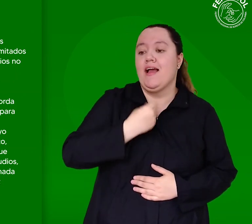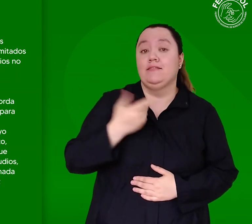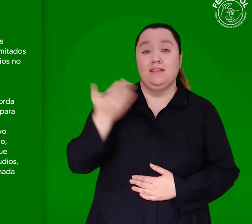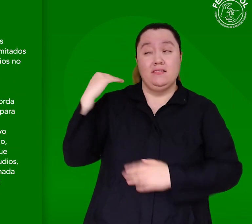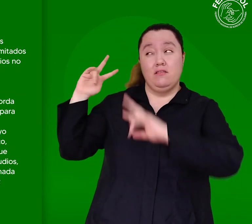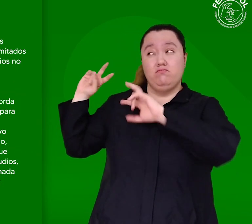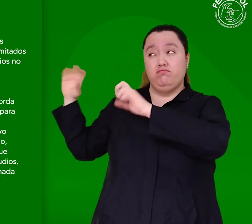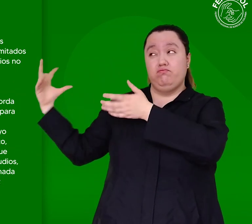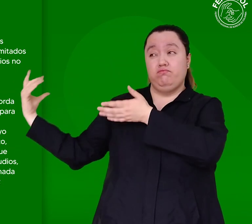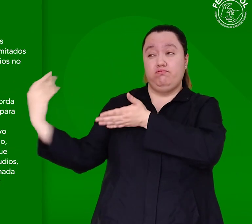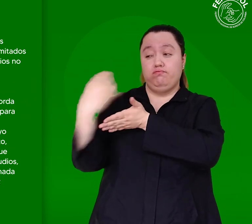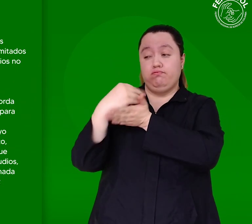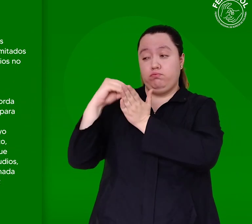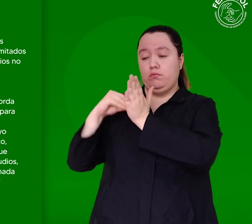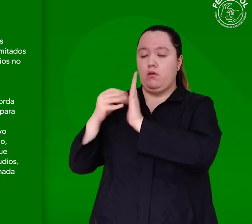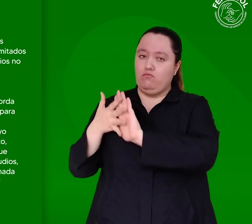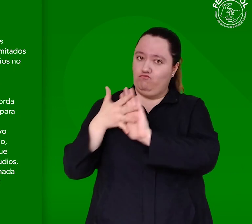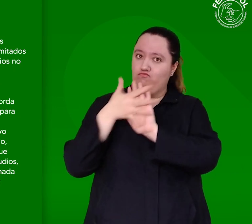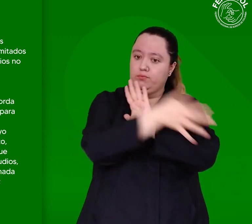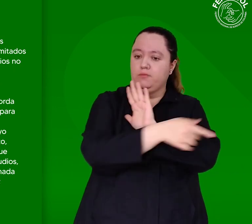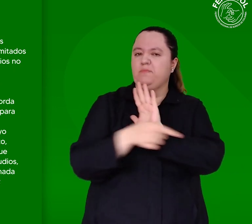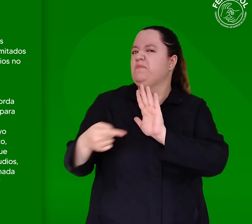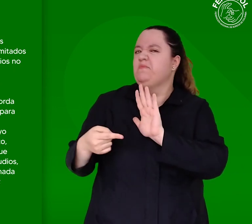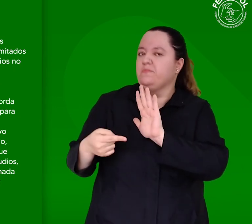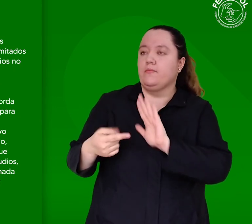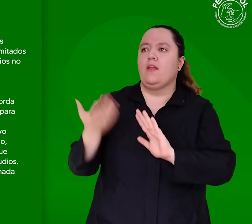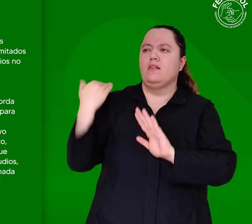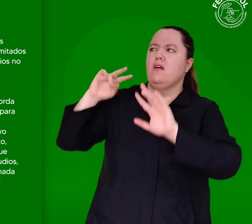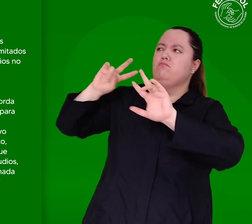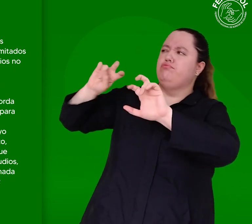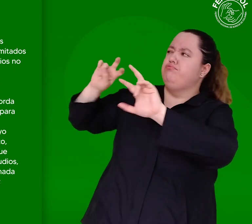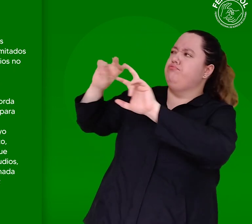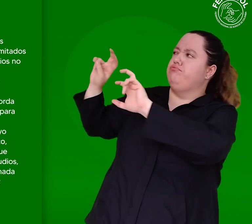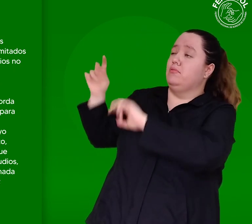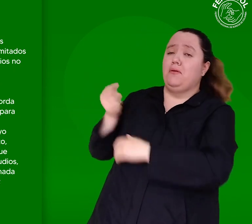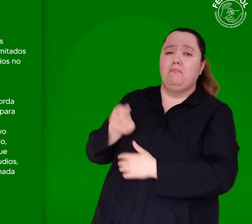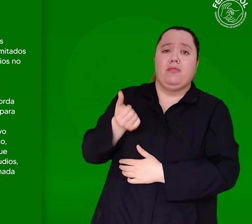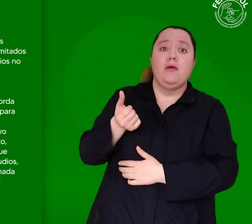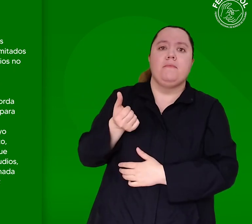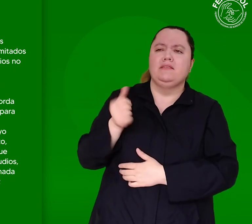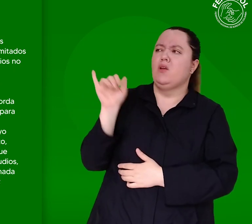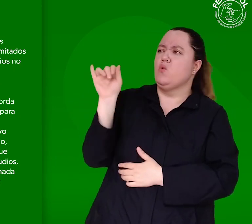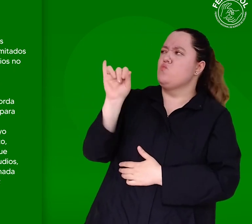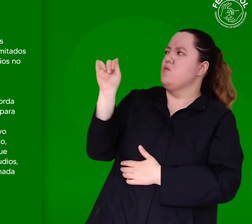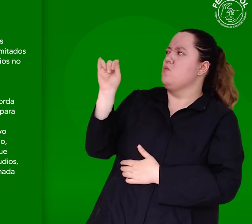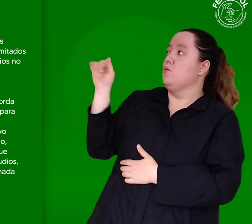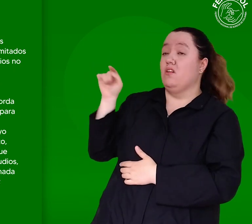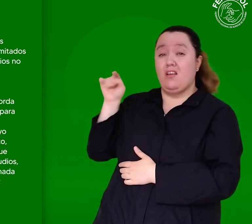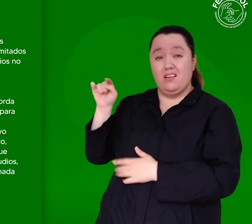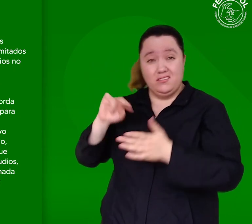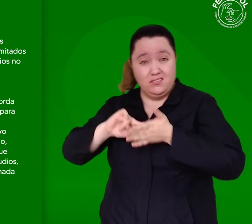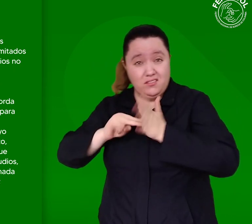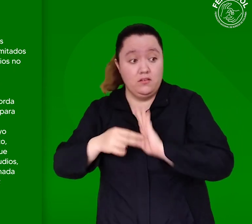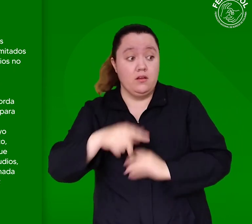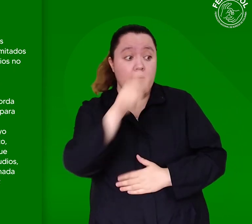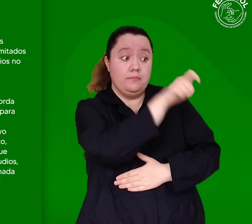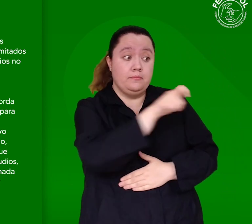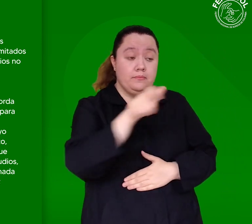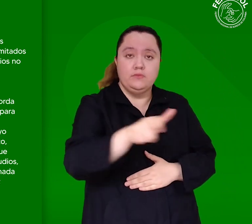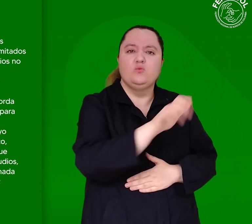del estudio, comunicó que los limitados estudios y la heterogeneidad entre los estudios no permiten concluir que